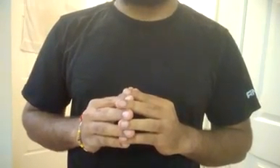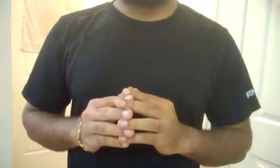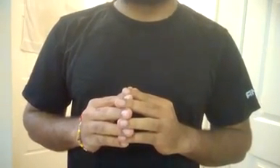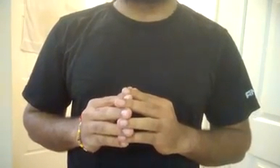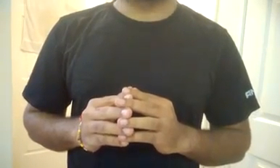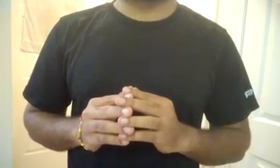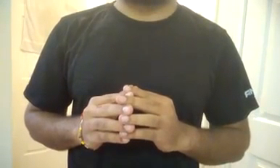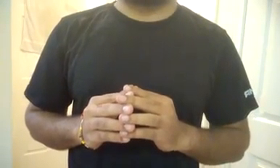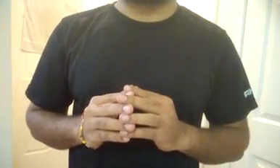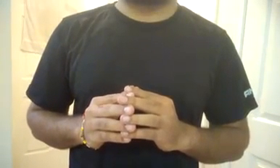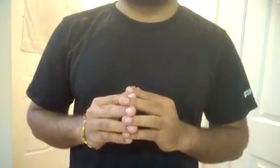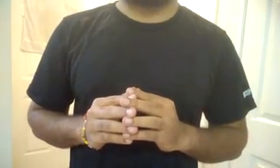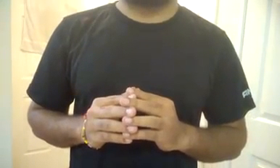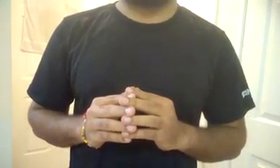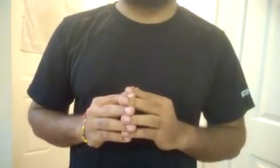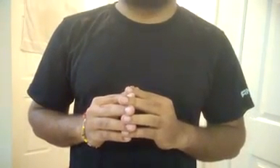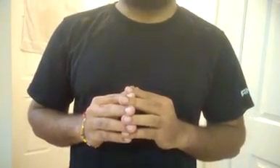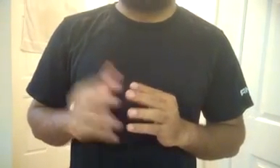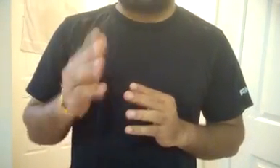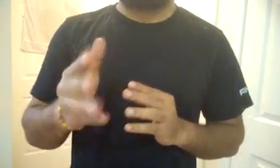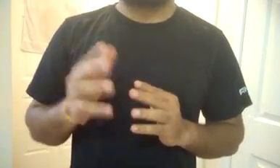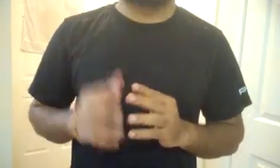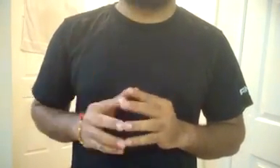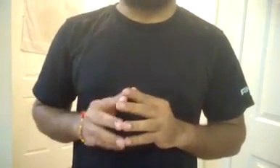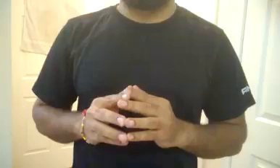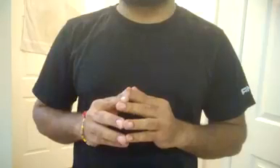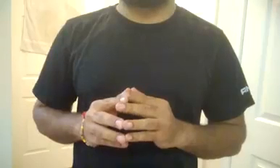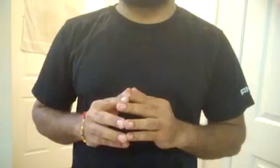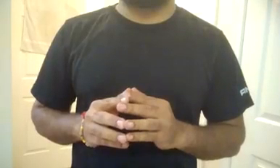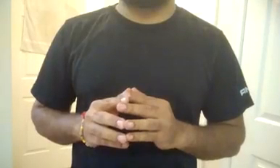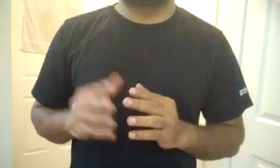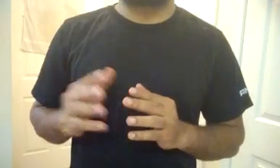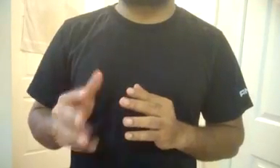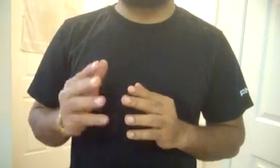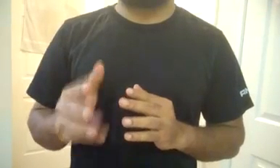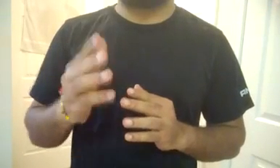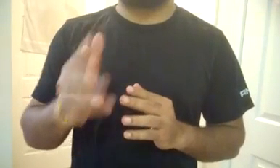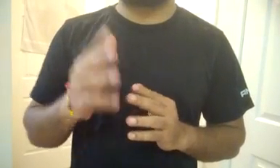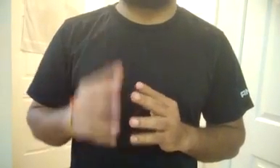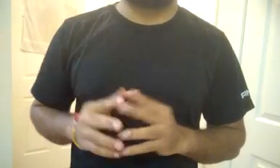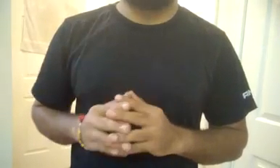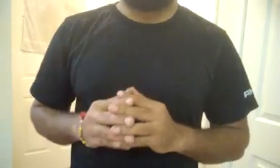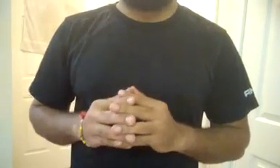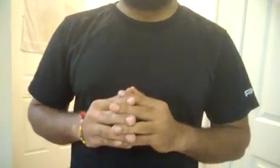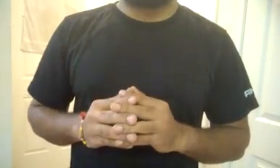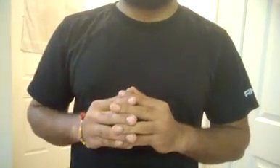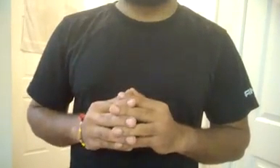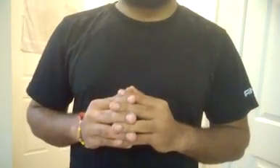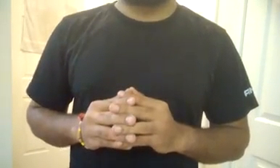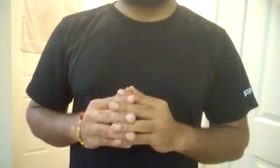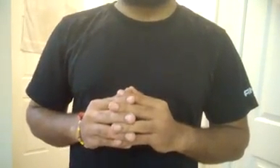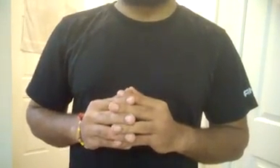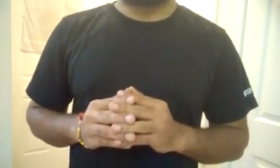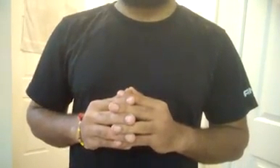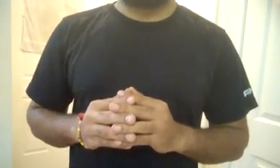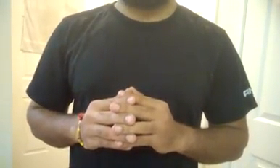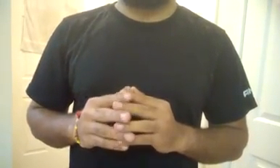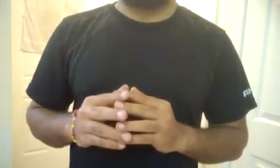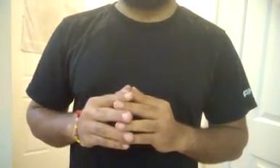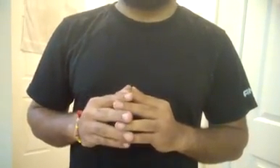इसे भी मानने को त्यार नहीं है आज आपकी वीडियो देखी और उसको देखने के बाद मन किया कि